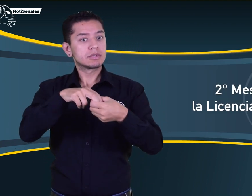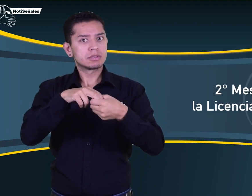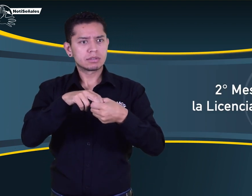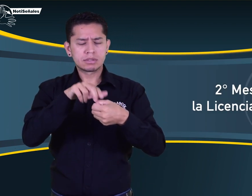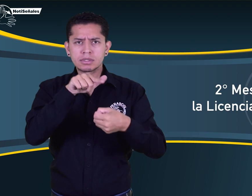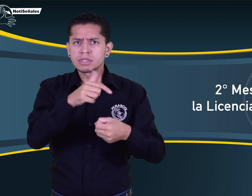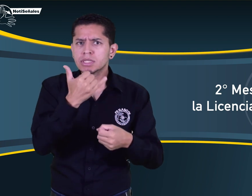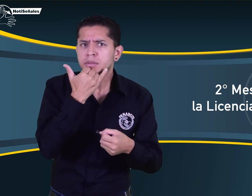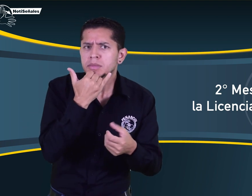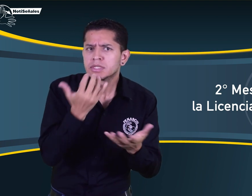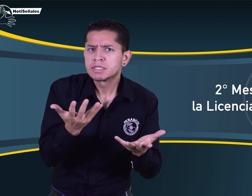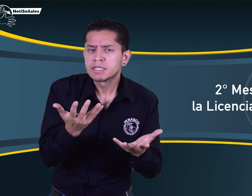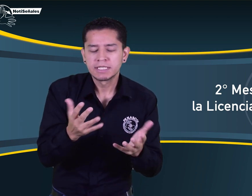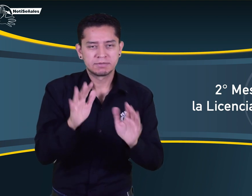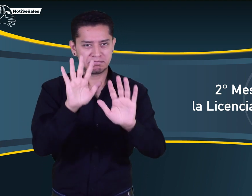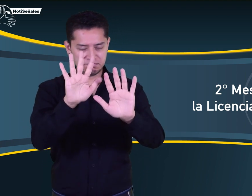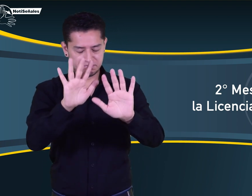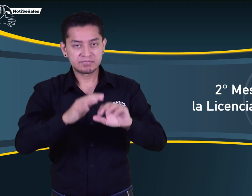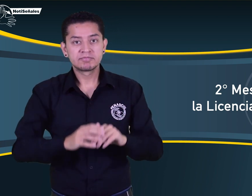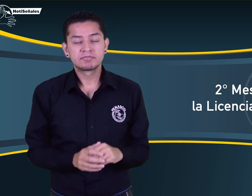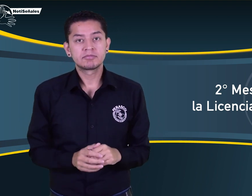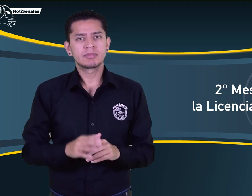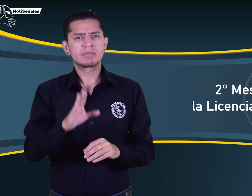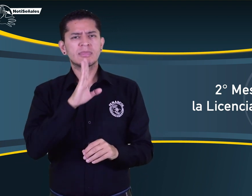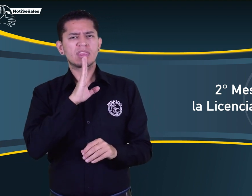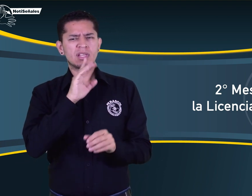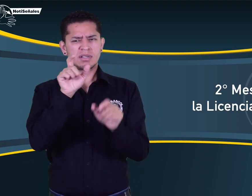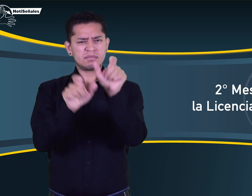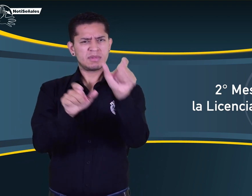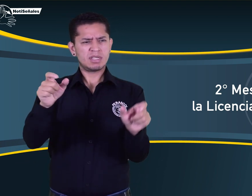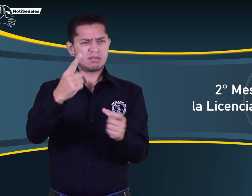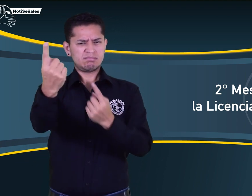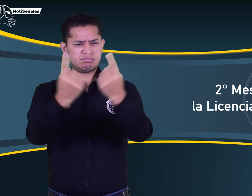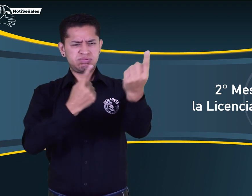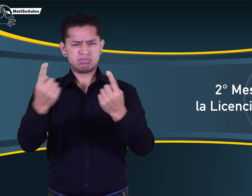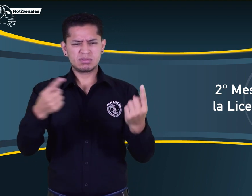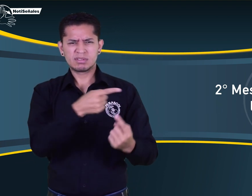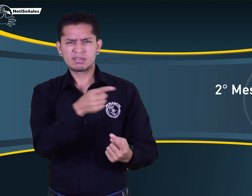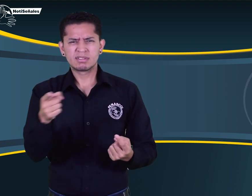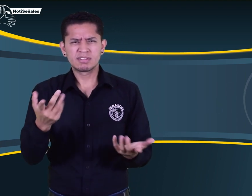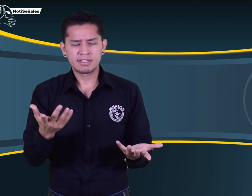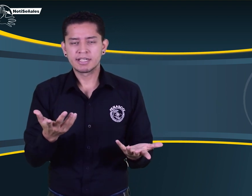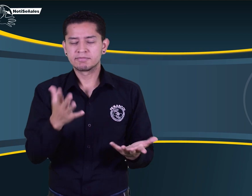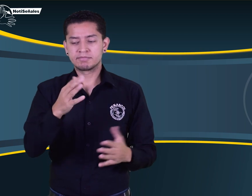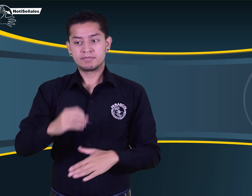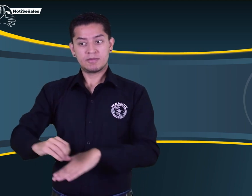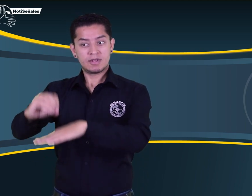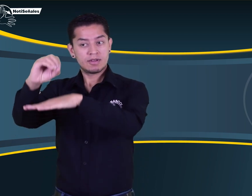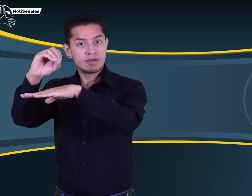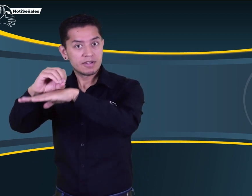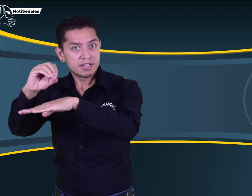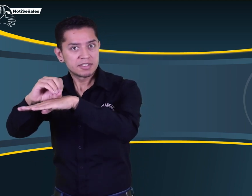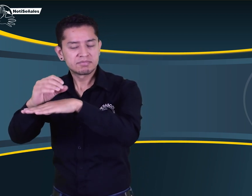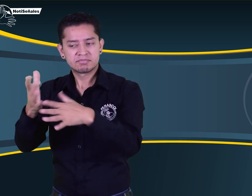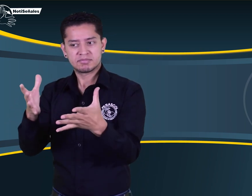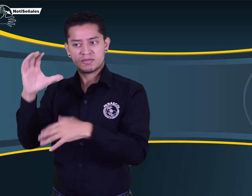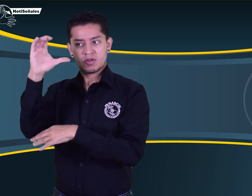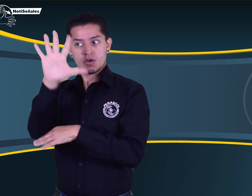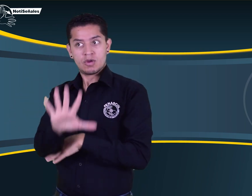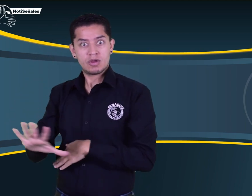fue, hace poco fue la segunda mesa de trabajo con el Ministerio de Transporte. Les contaré de qué se trató. Llegaron